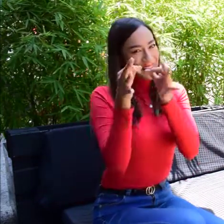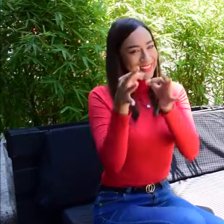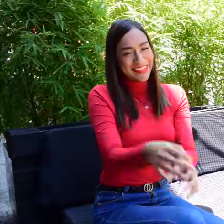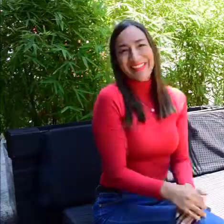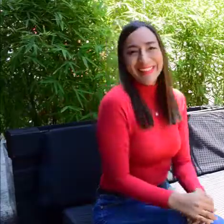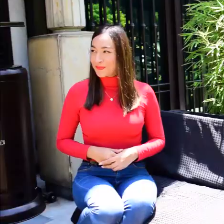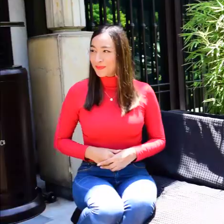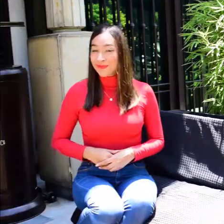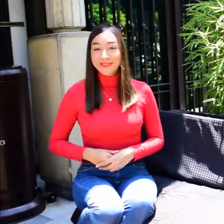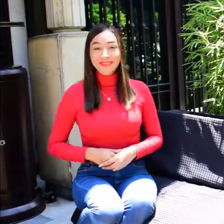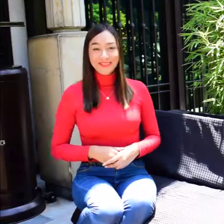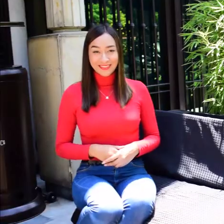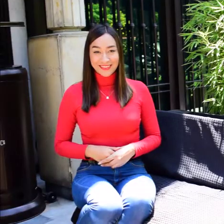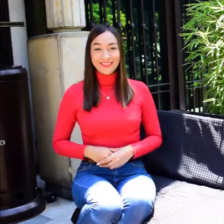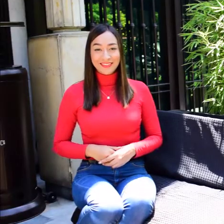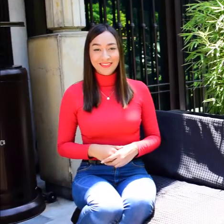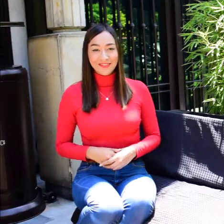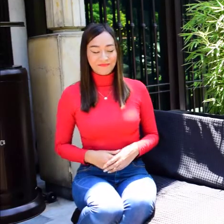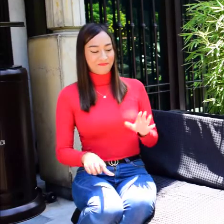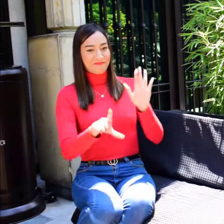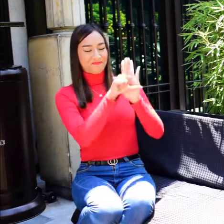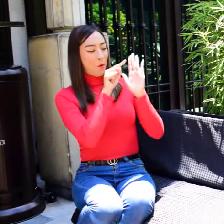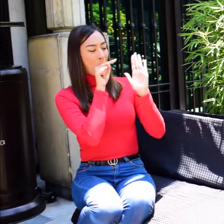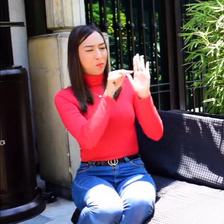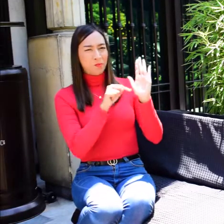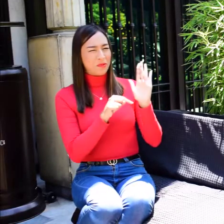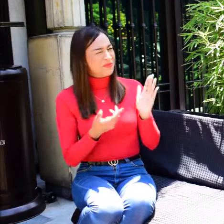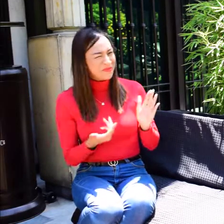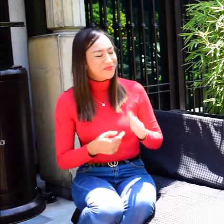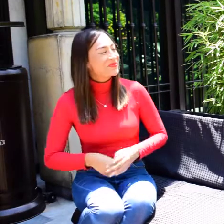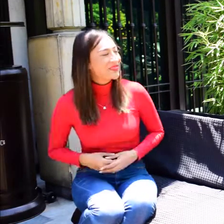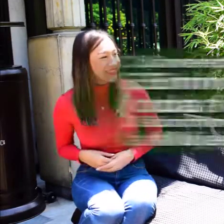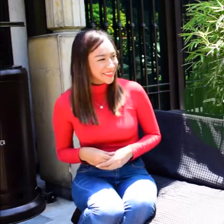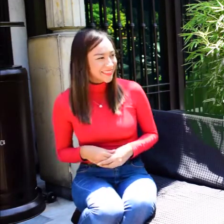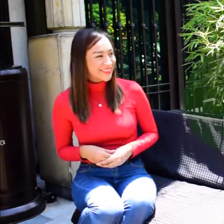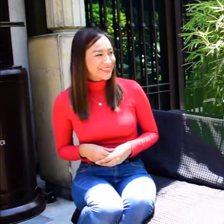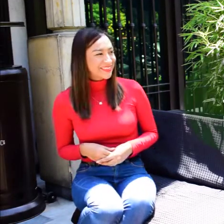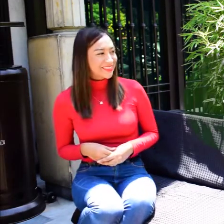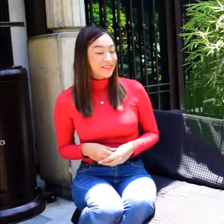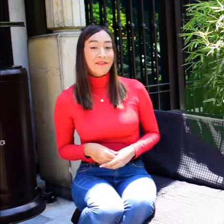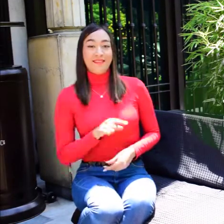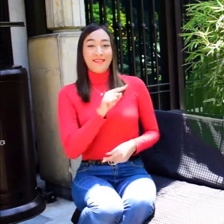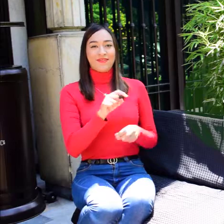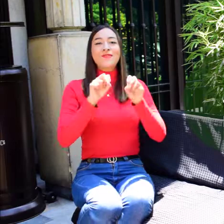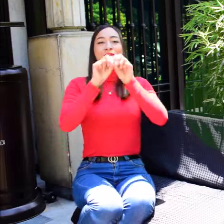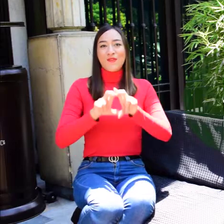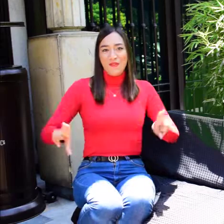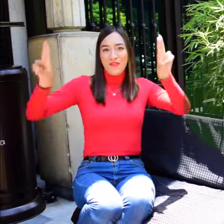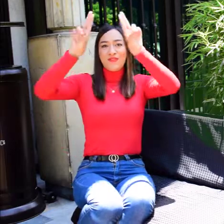sirve para seguir trabajando en este tema. Por ejemplo, la Convención sobre la Eliminación de Toda Forma de Discriminación